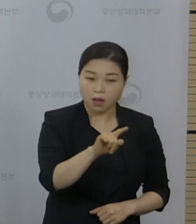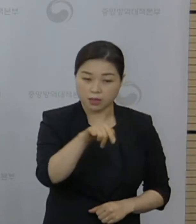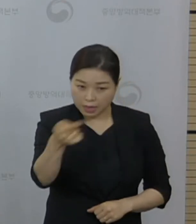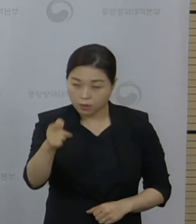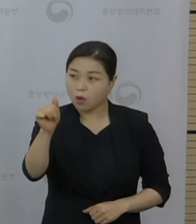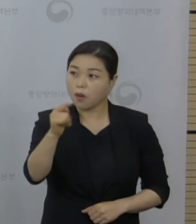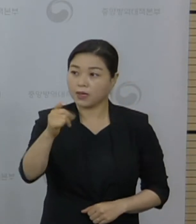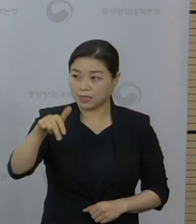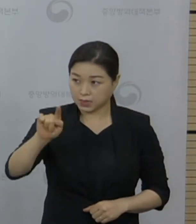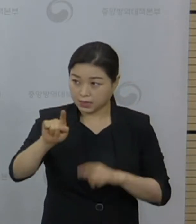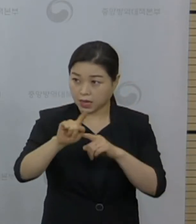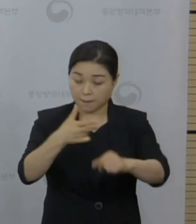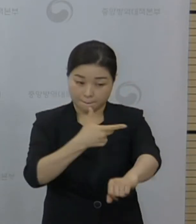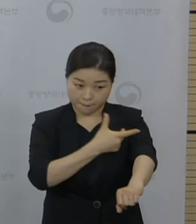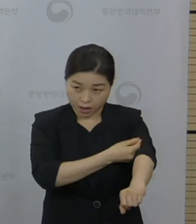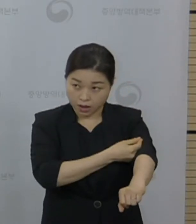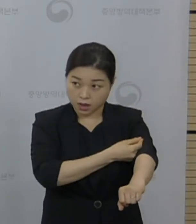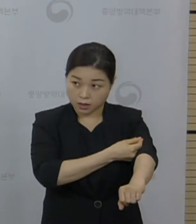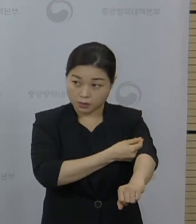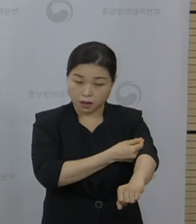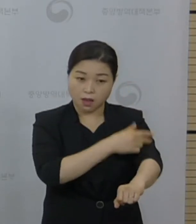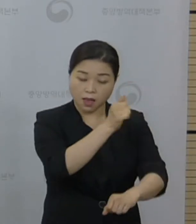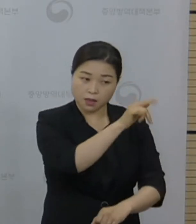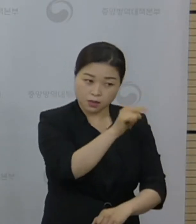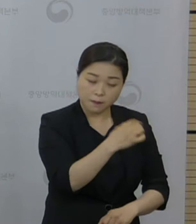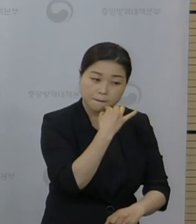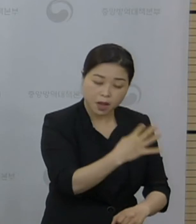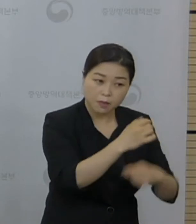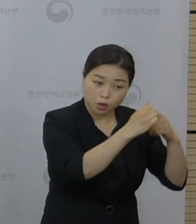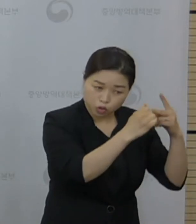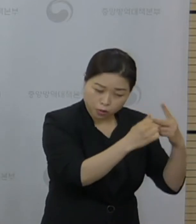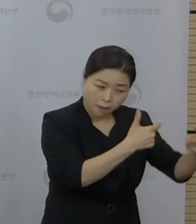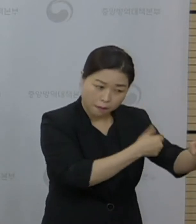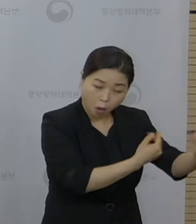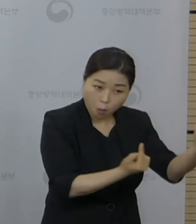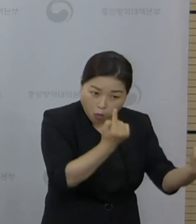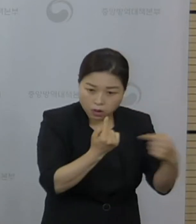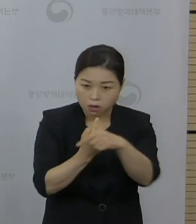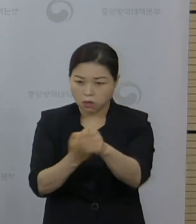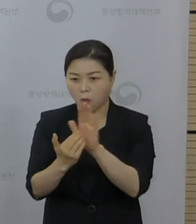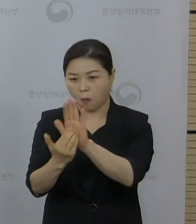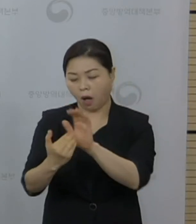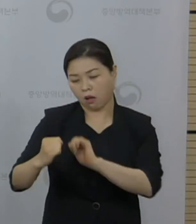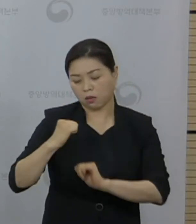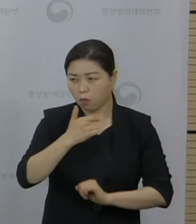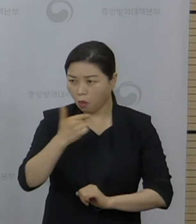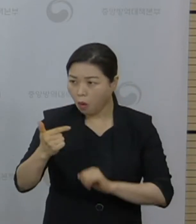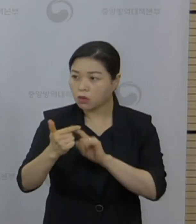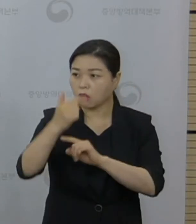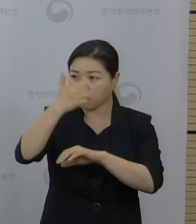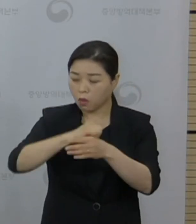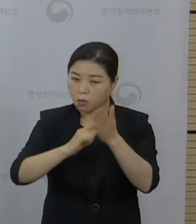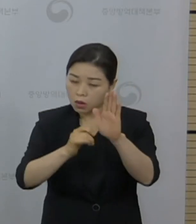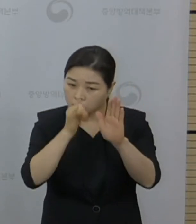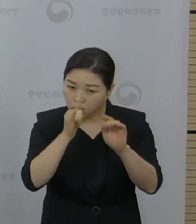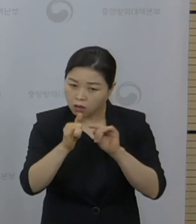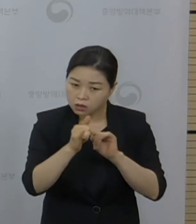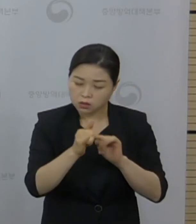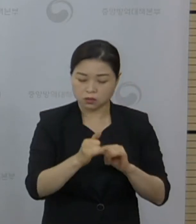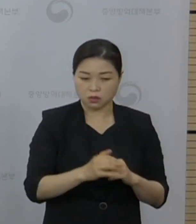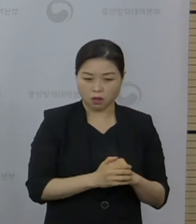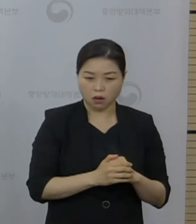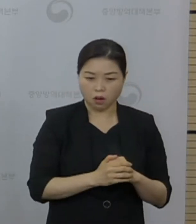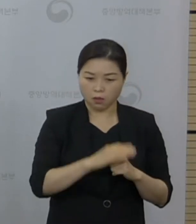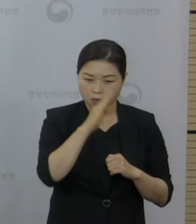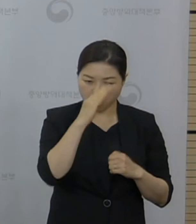면역 효과가 더 크다는 연구 결과가 나왔다라는 보도가 있었습니다. 이에 대한 방역당국의 판단이 궁금합니다.